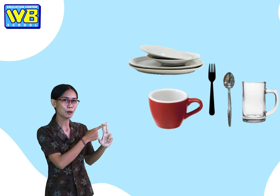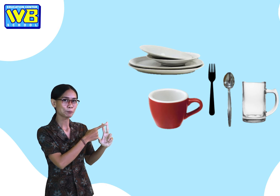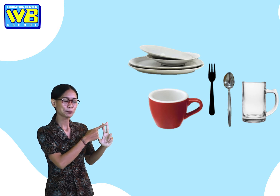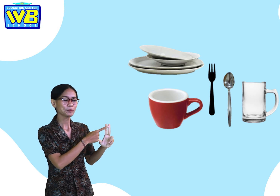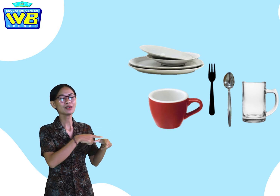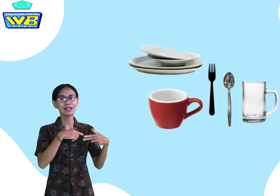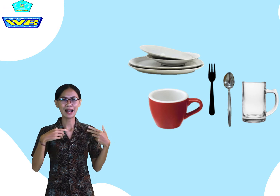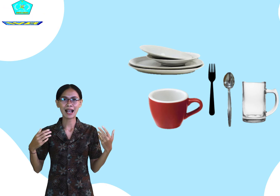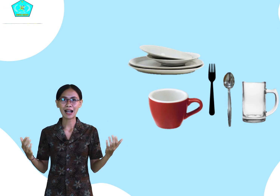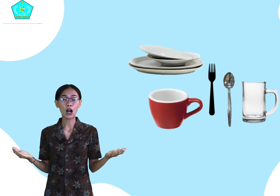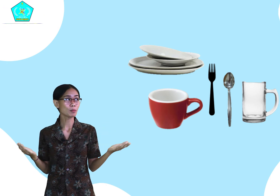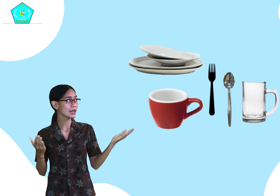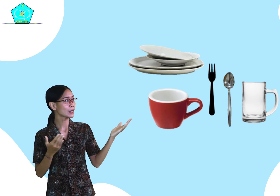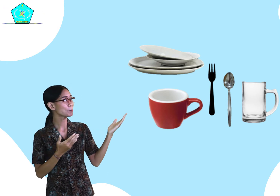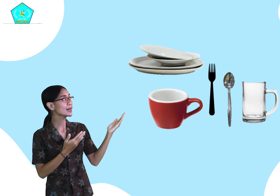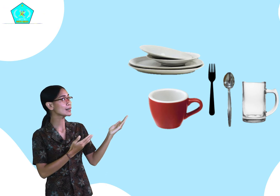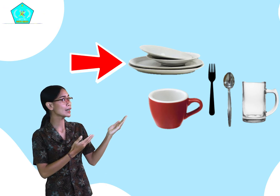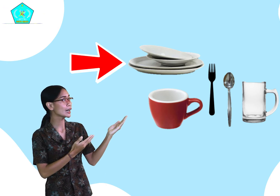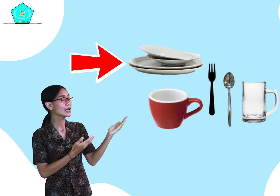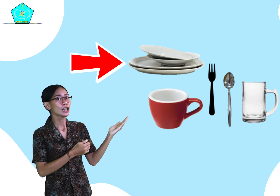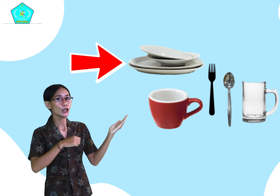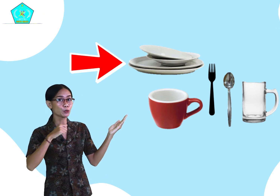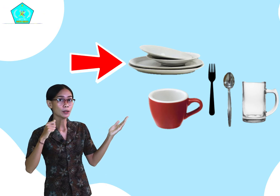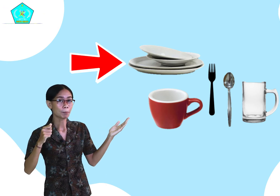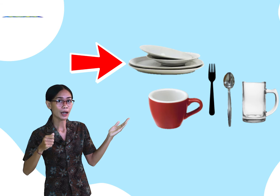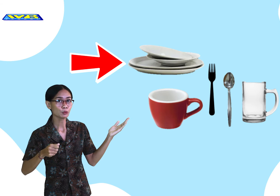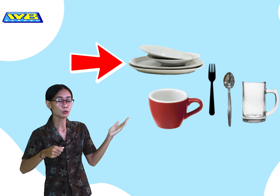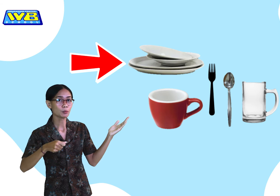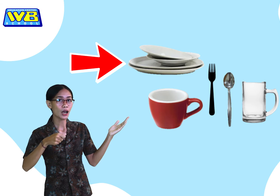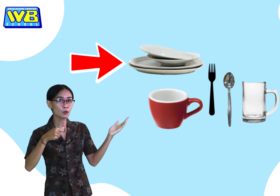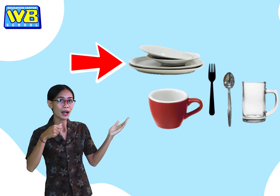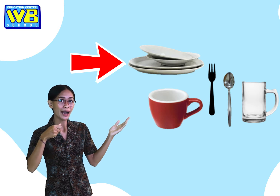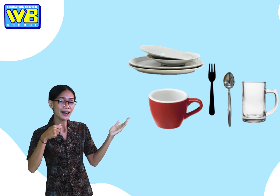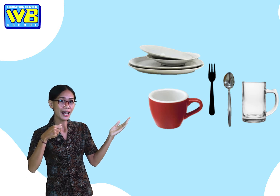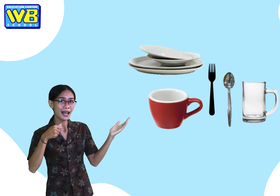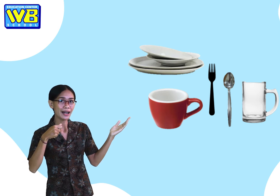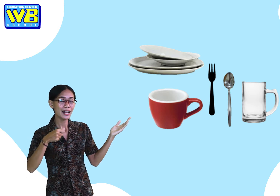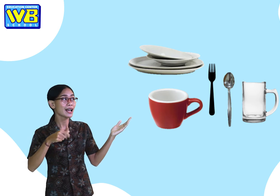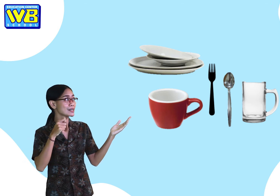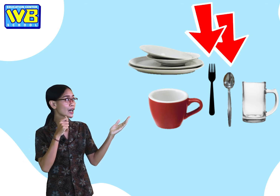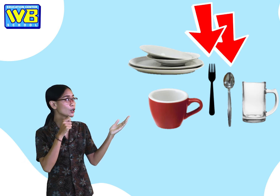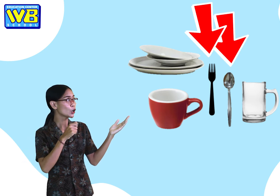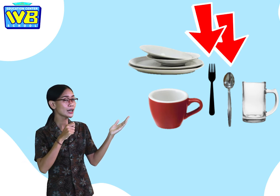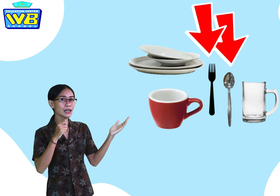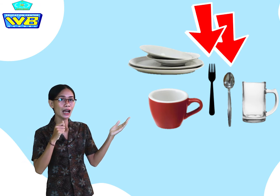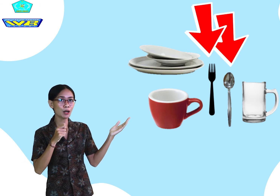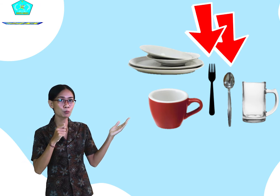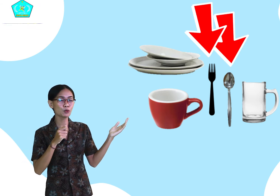Nah, kalau misalnya piring, itu tempat untuk menaruh makanan. Sendok dan garpu